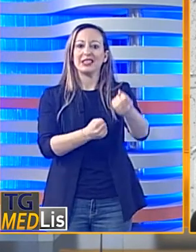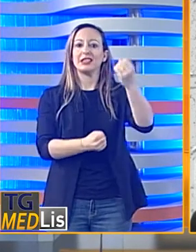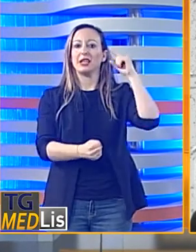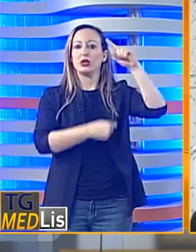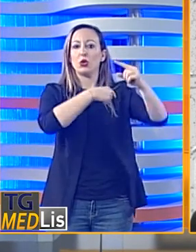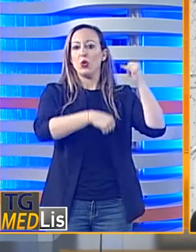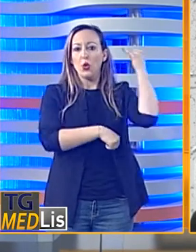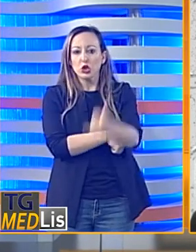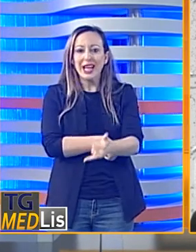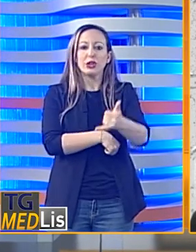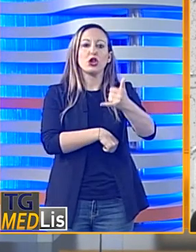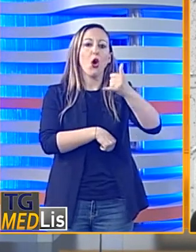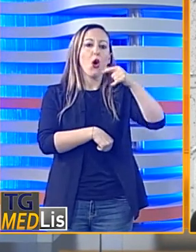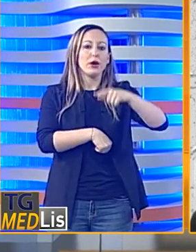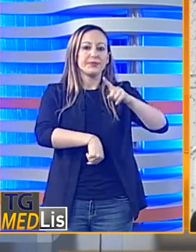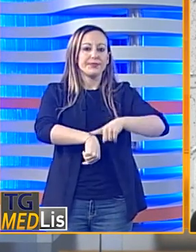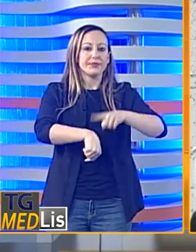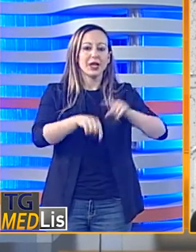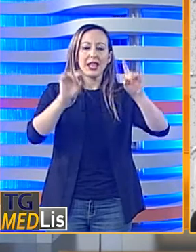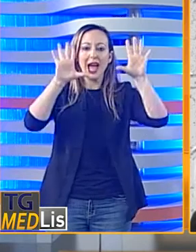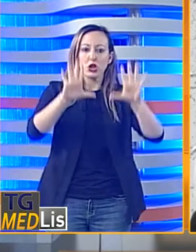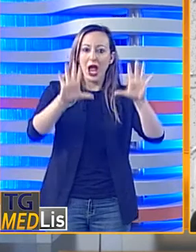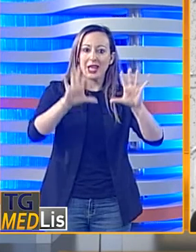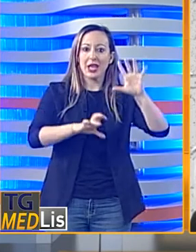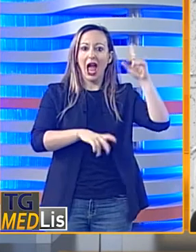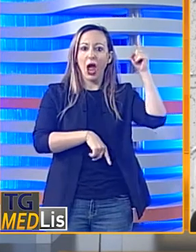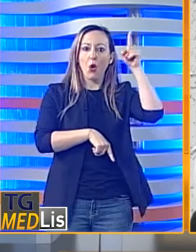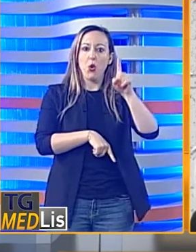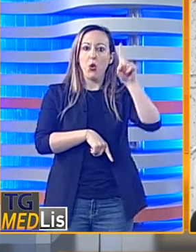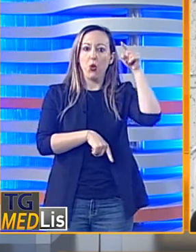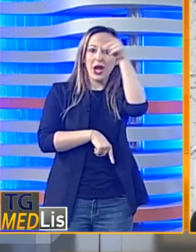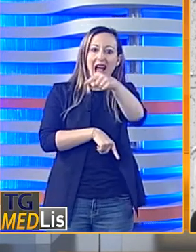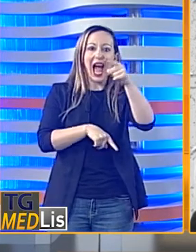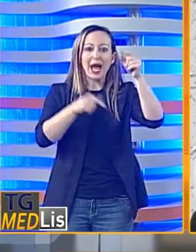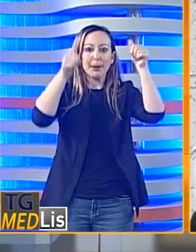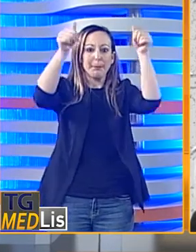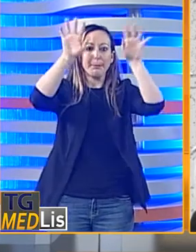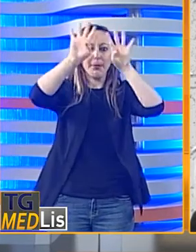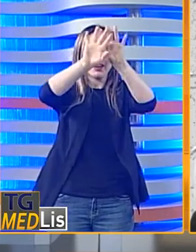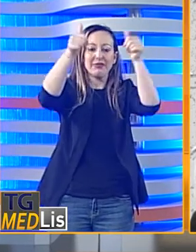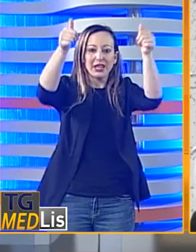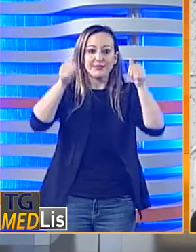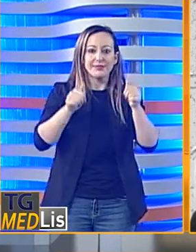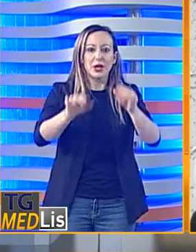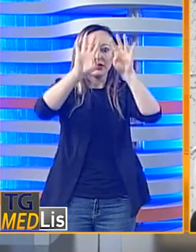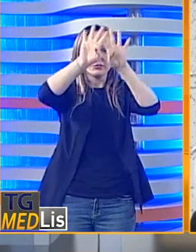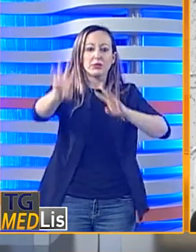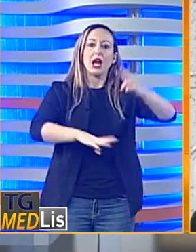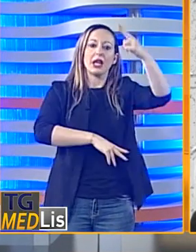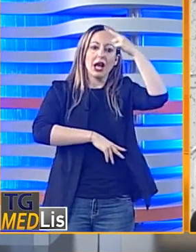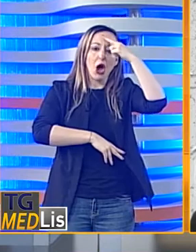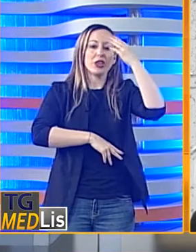al casolare in cui fu ucciso il giornalista e attivista politico. Per quanto riguarda invece le